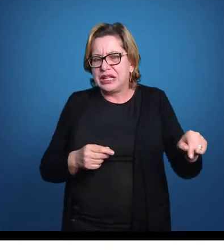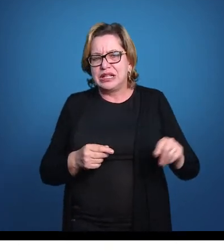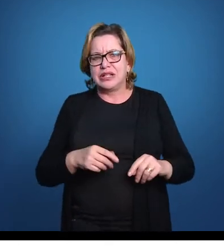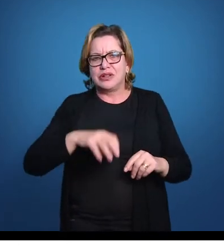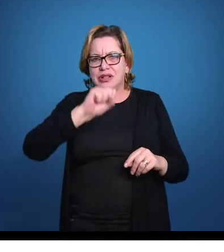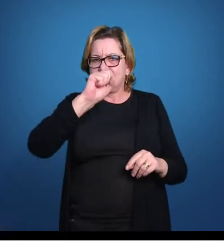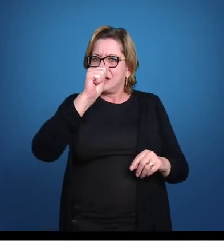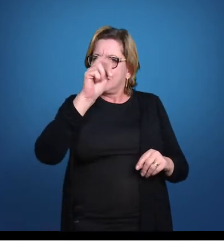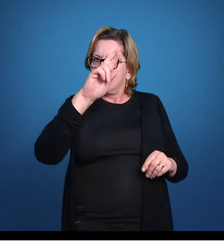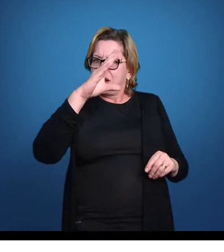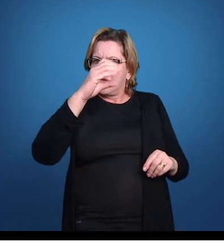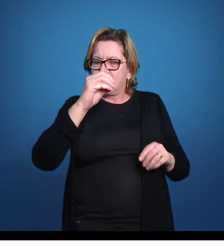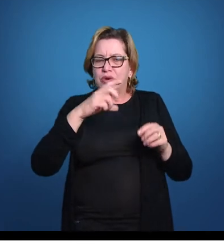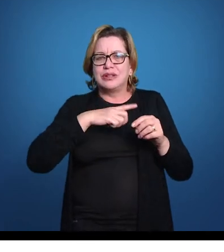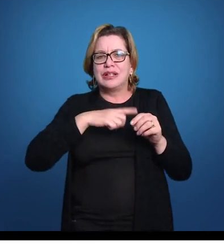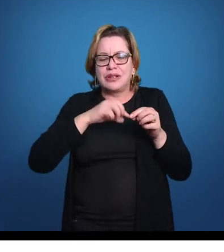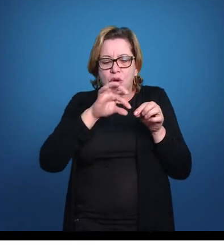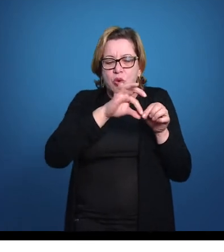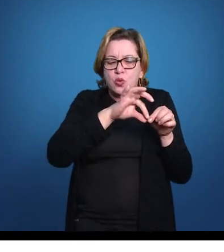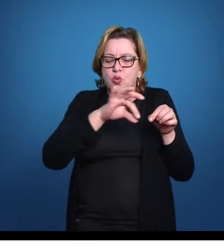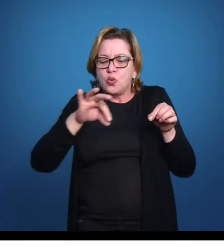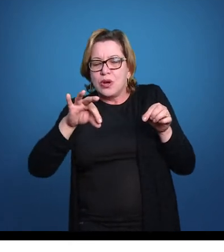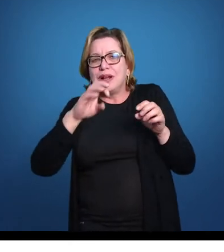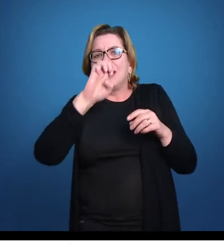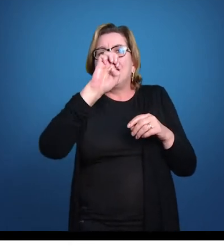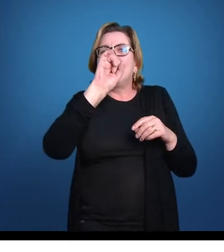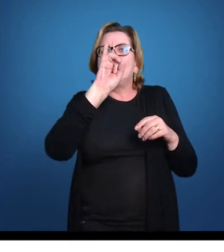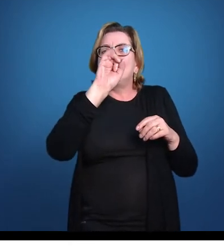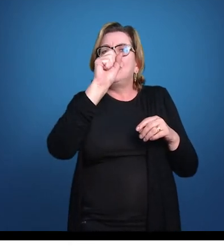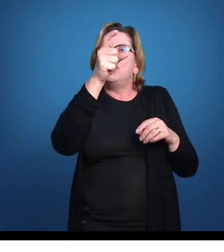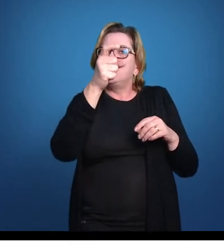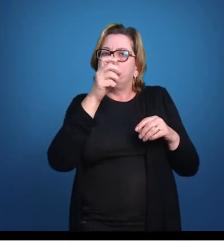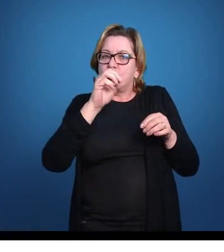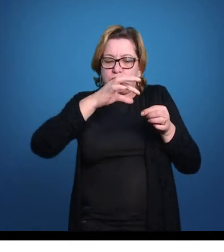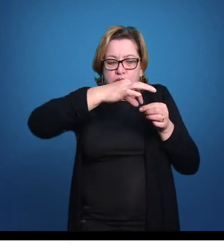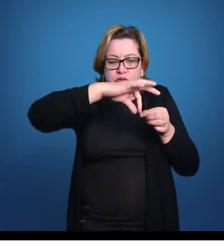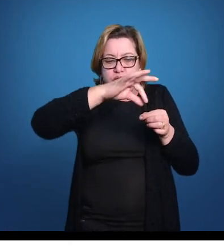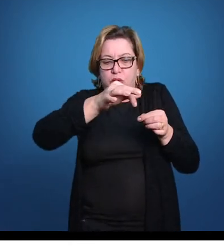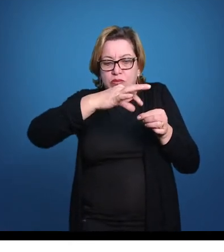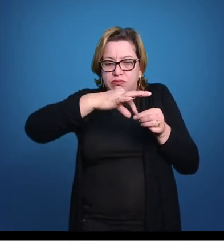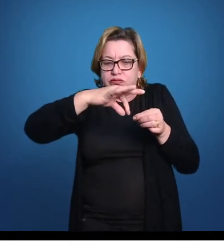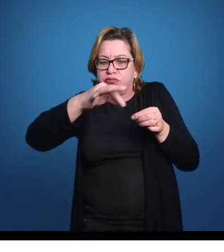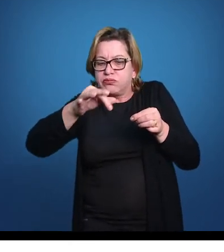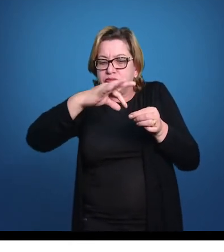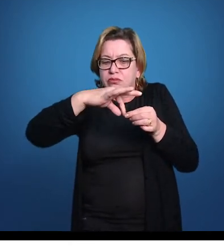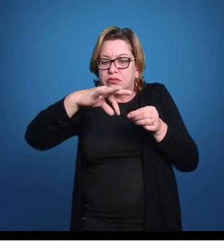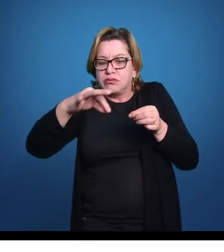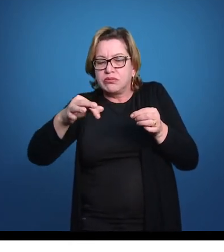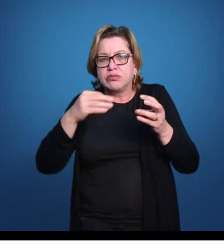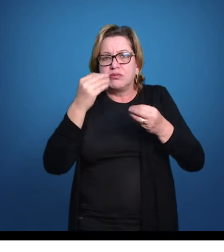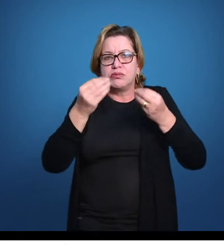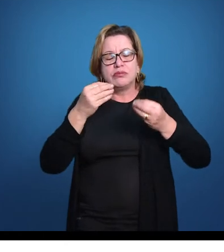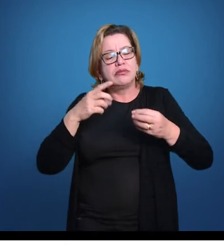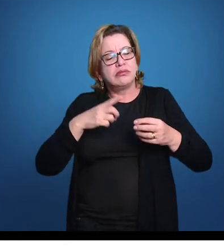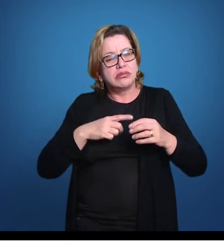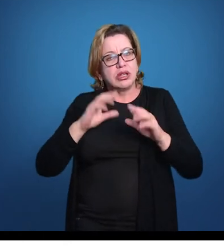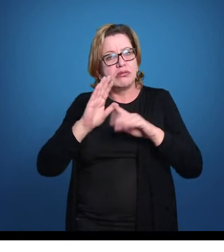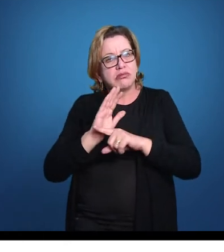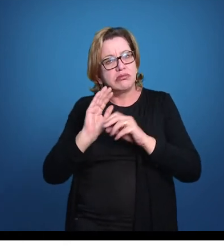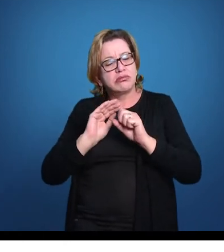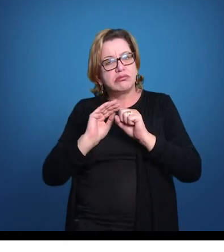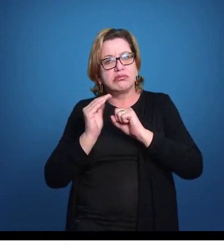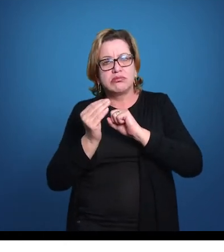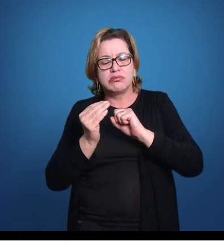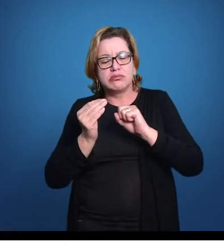do Sarcopterige, ela tem um eixo central, e a partir desse eixo central é que saem os raios, né, que dão sustentação à